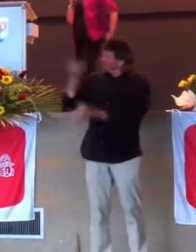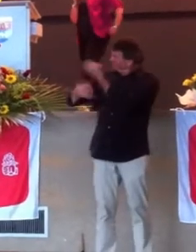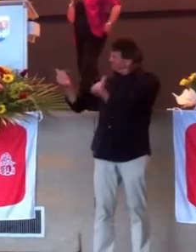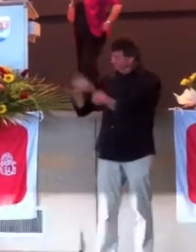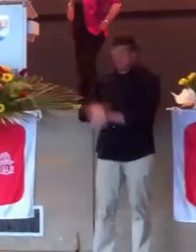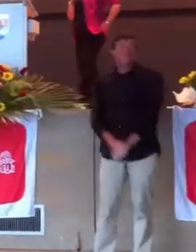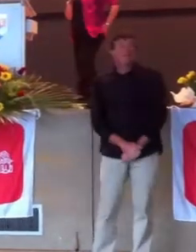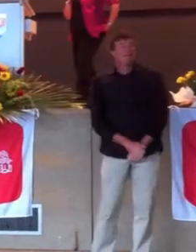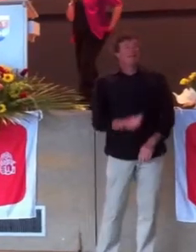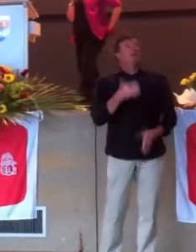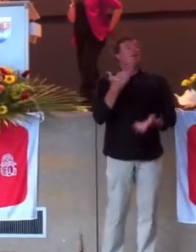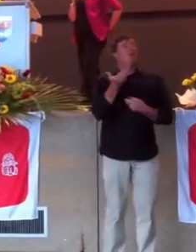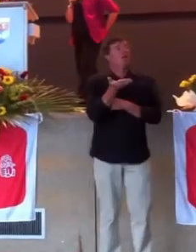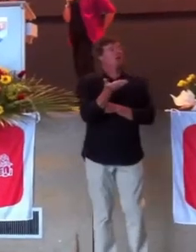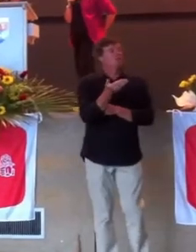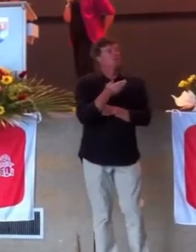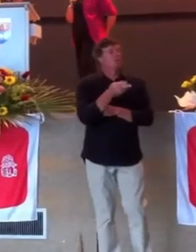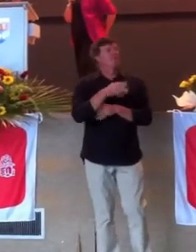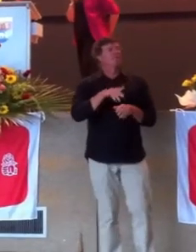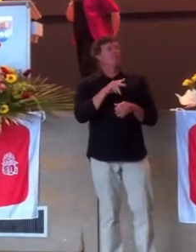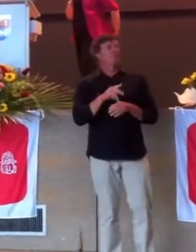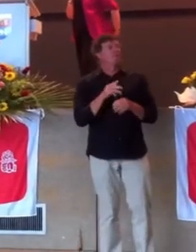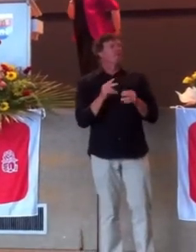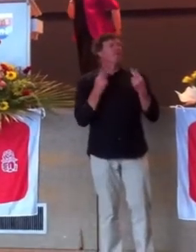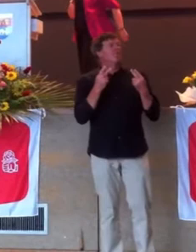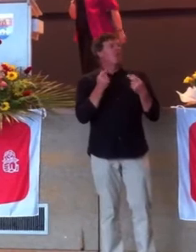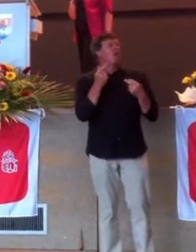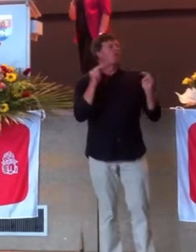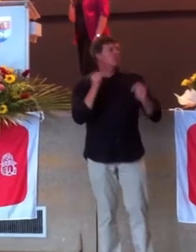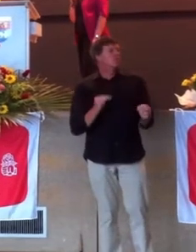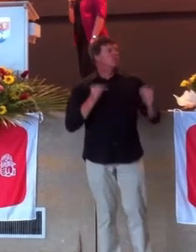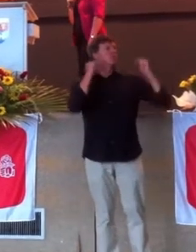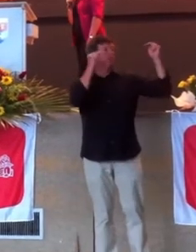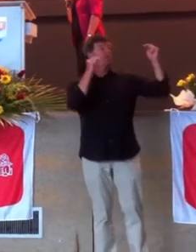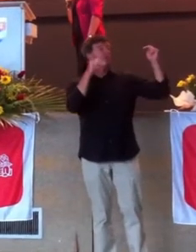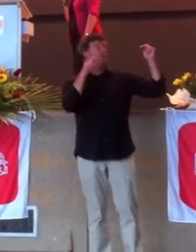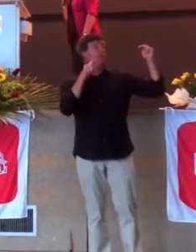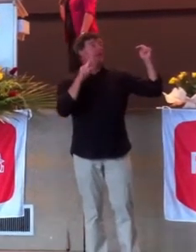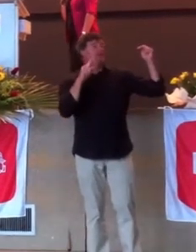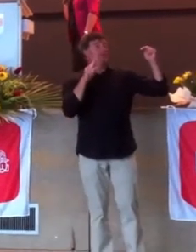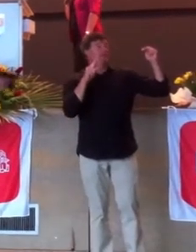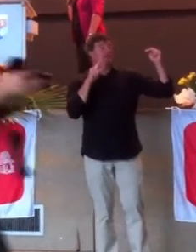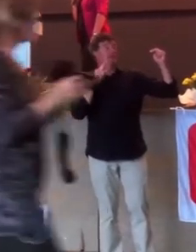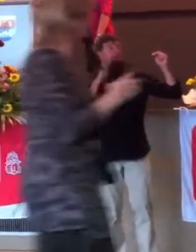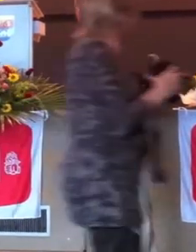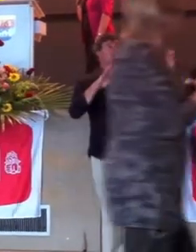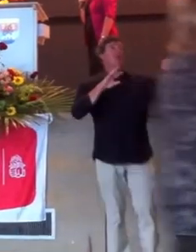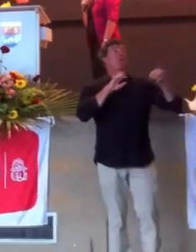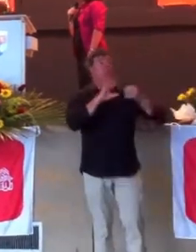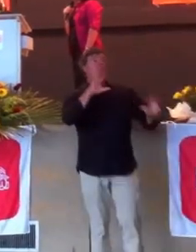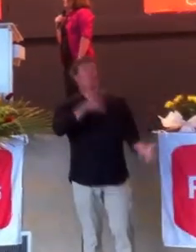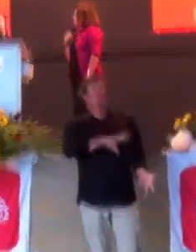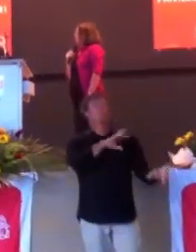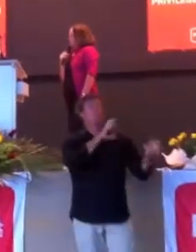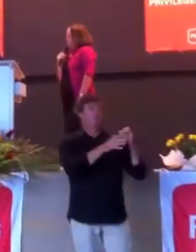Alors effectivement, le Francfort est une problématique très complexe qui n pas évident de résumer en une minute,